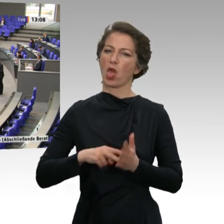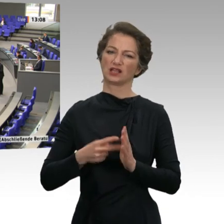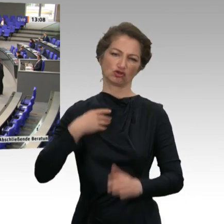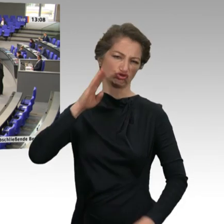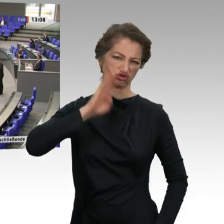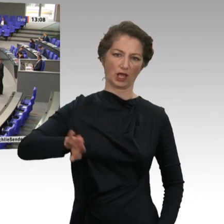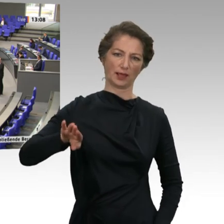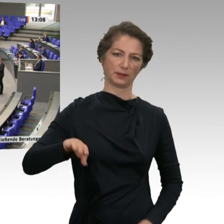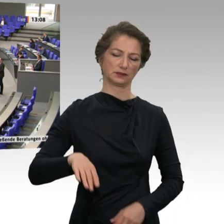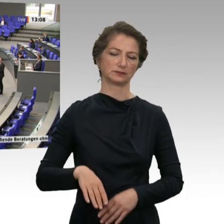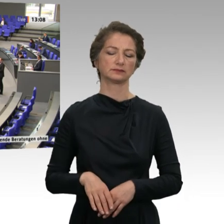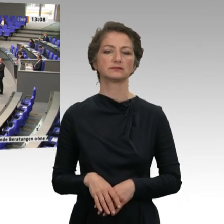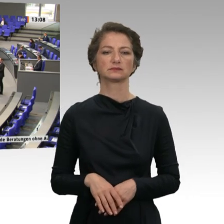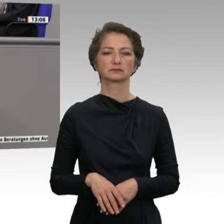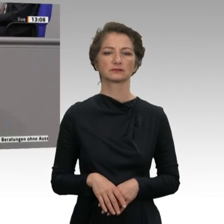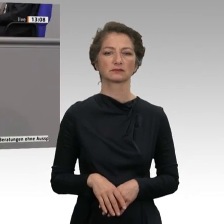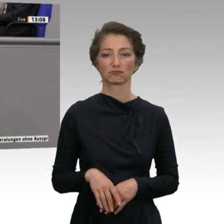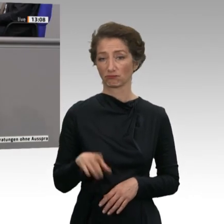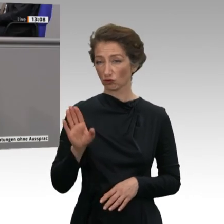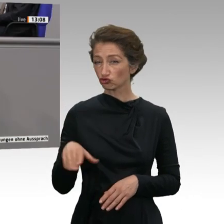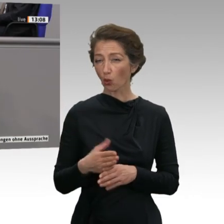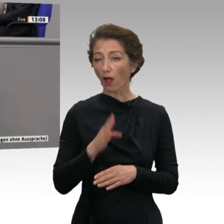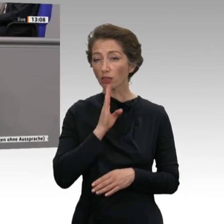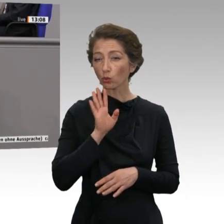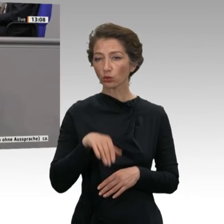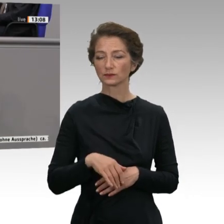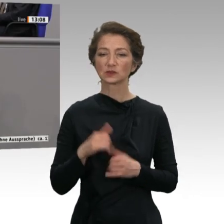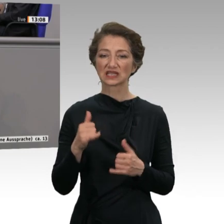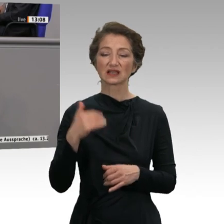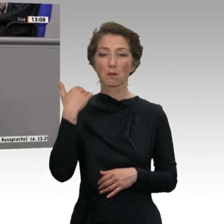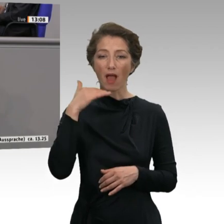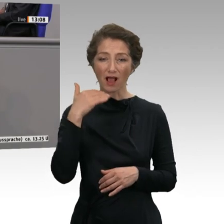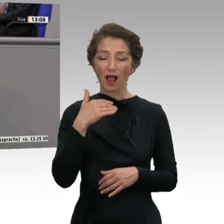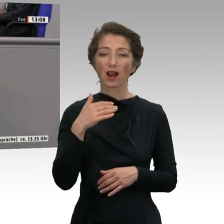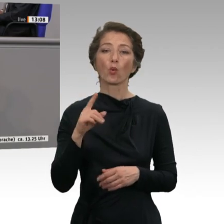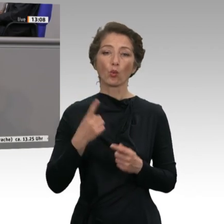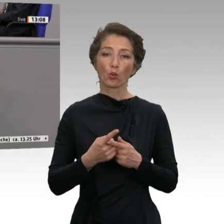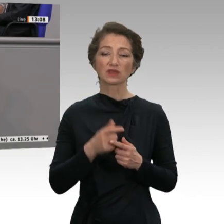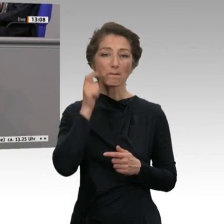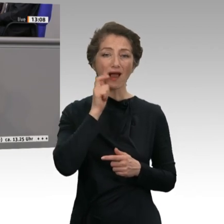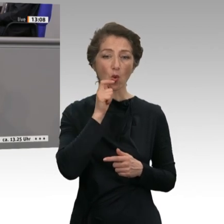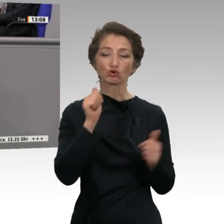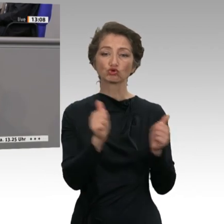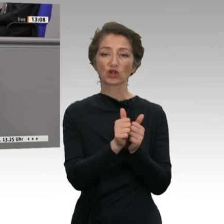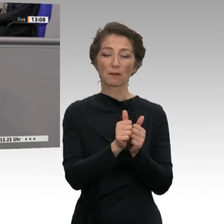Als ob das nicht reichen würde, verschwendet Merkel mit Macron zusammen auch noch über 100 Milliarden Euro an EU